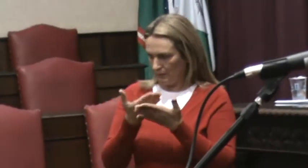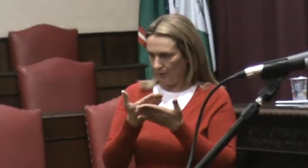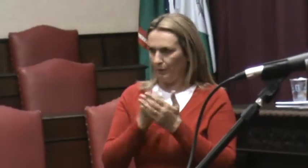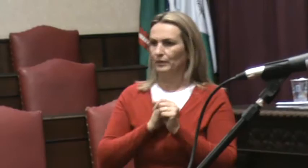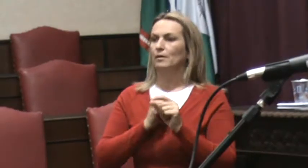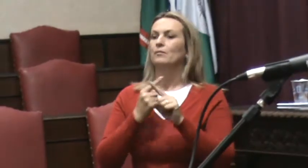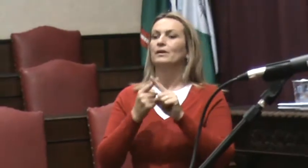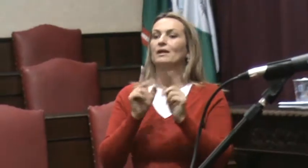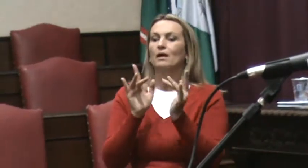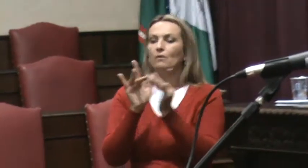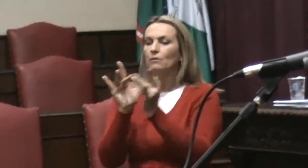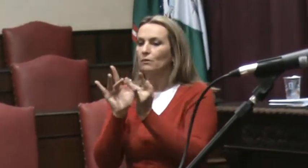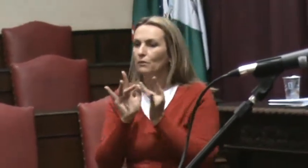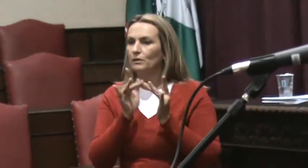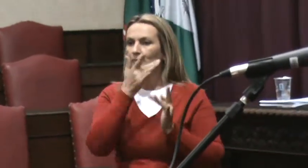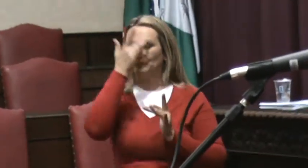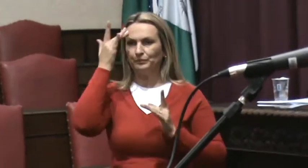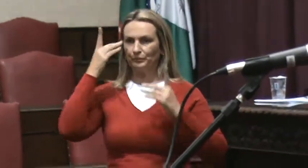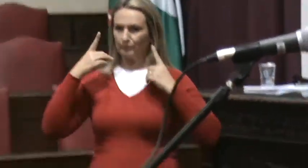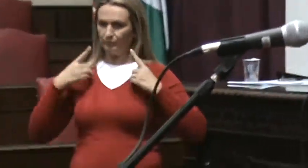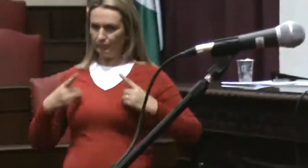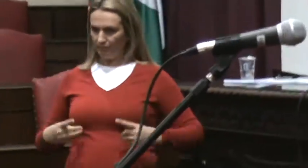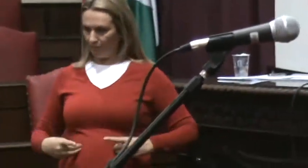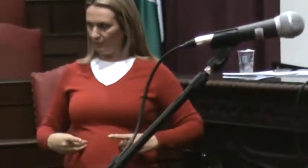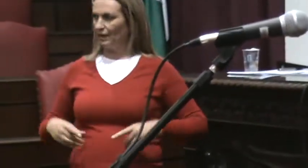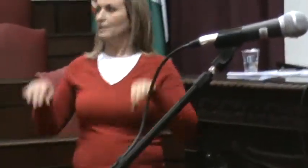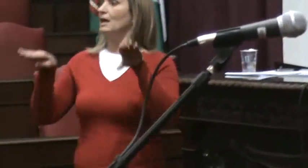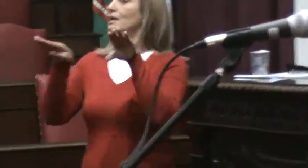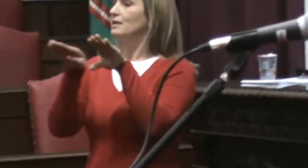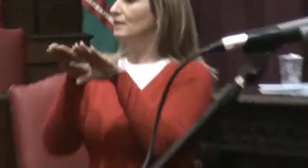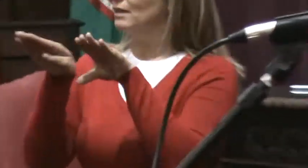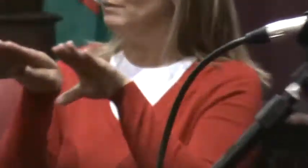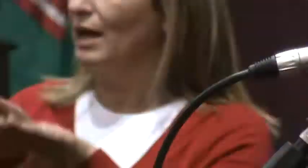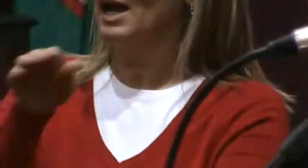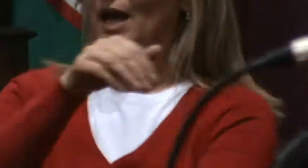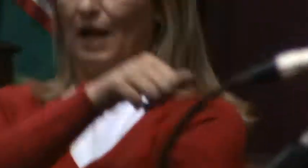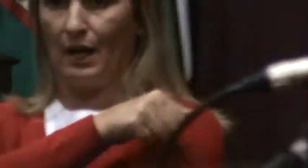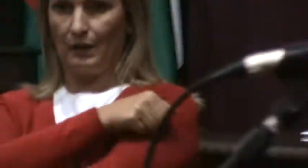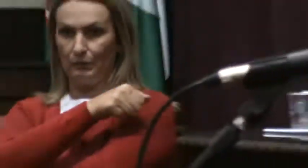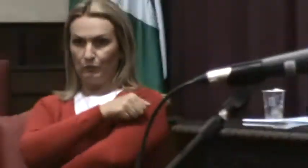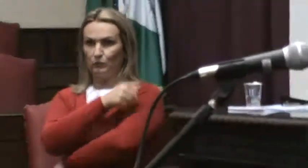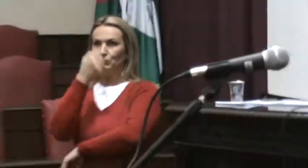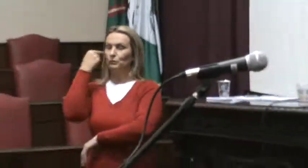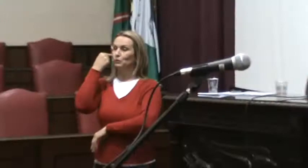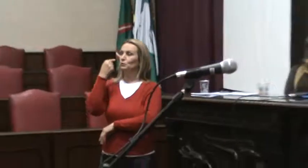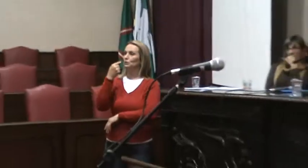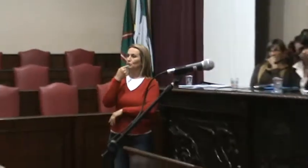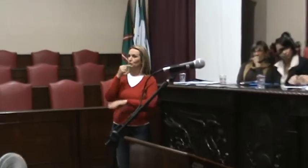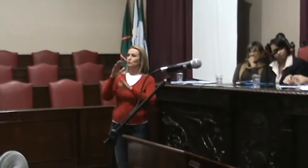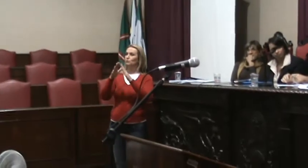individuais. E na questão dos alunos surdos em sala de ensino regular, fala-se no